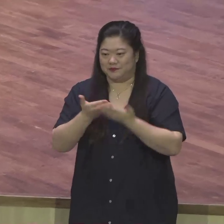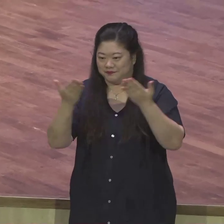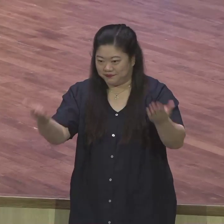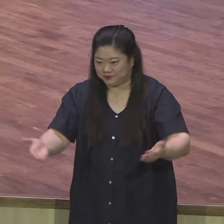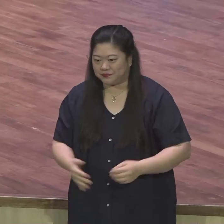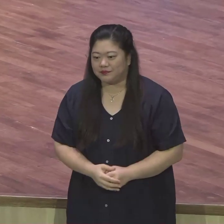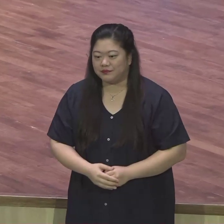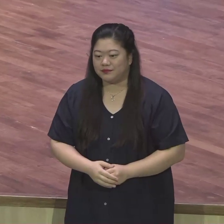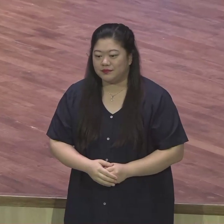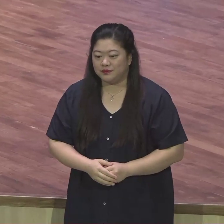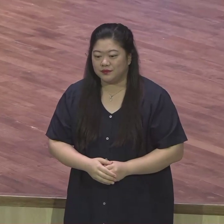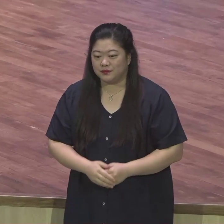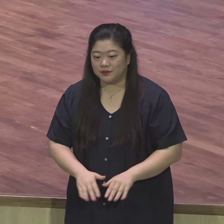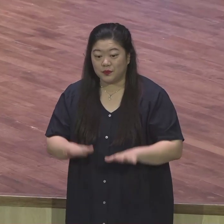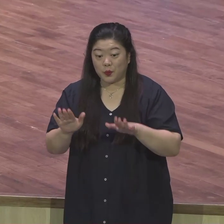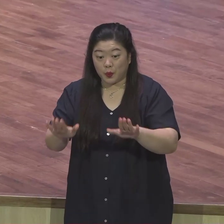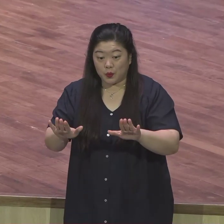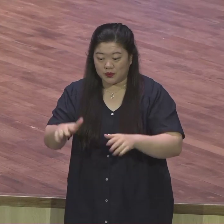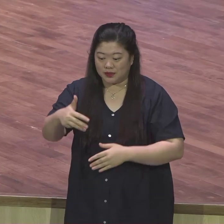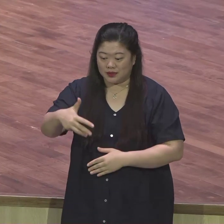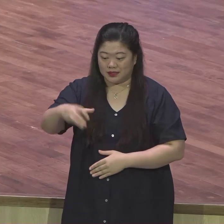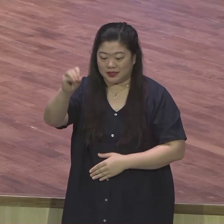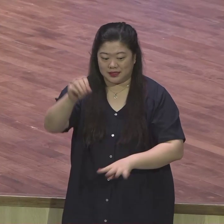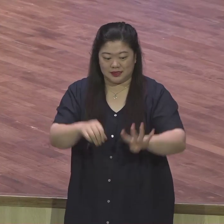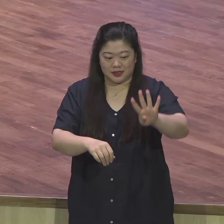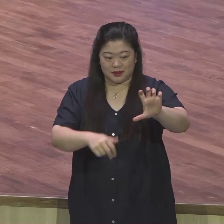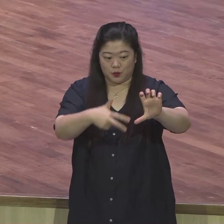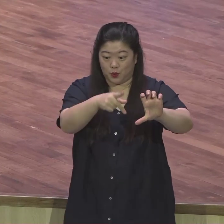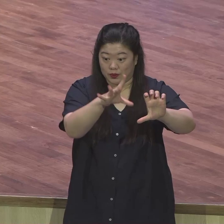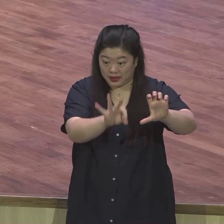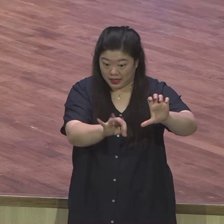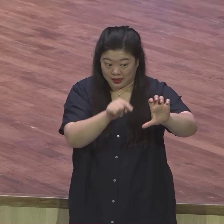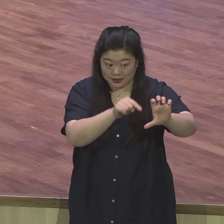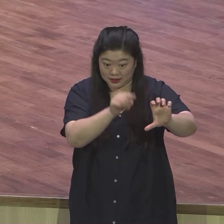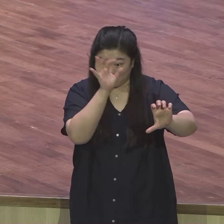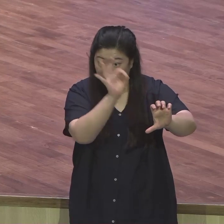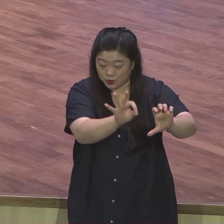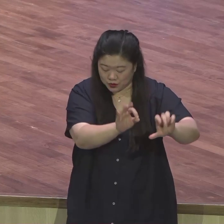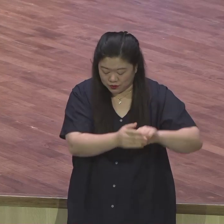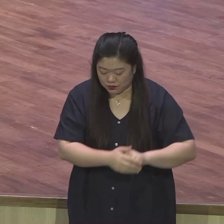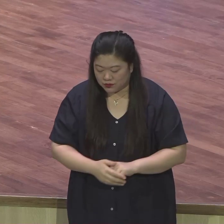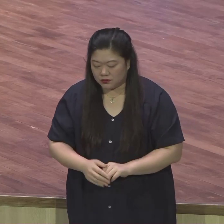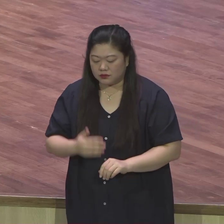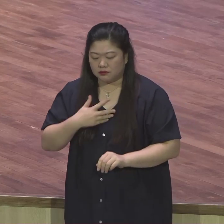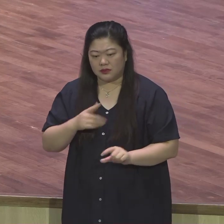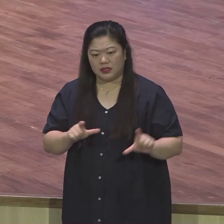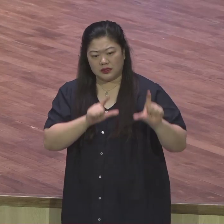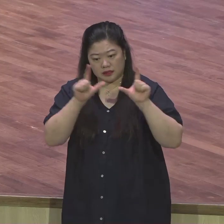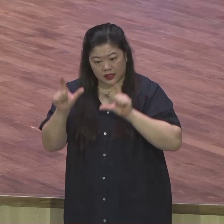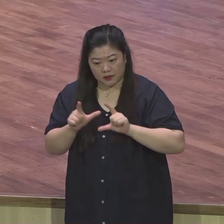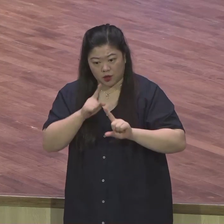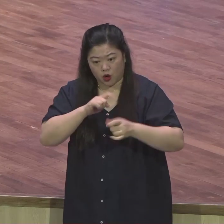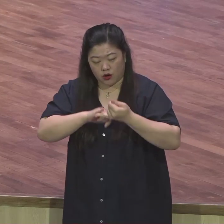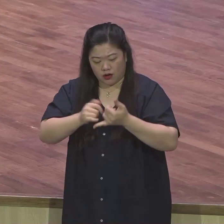은약의 여정을 사는 자가 얼마나 멋있고